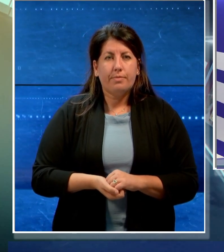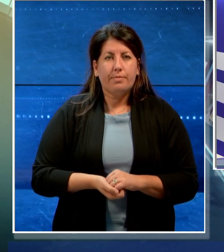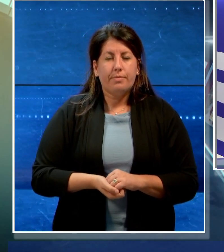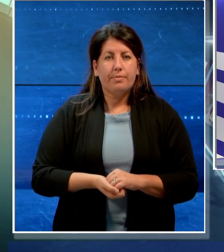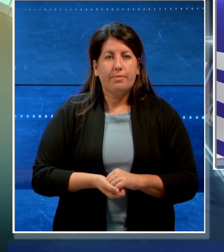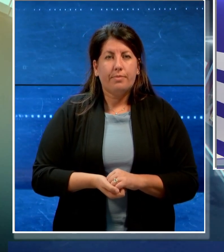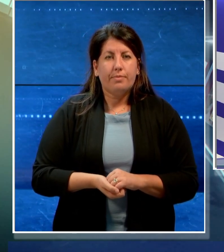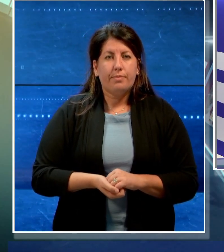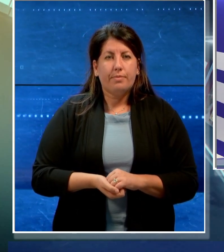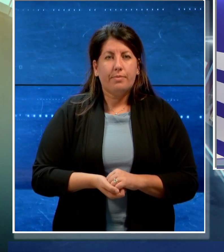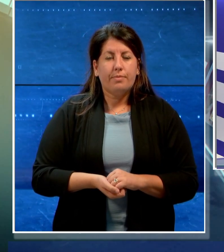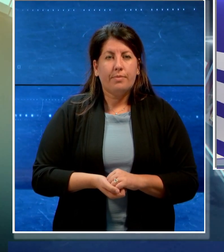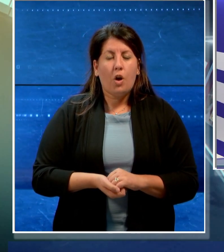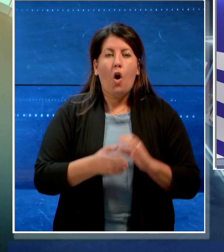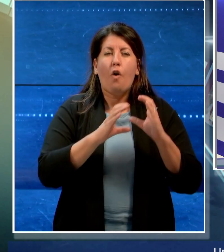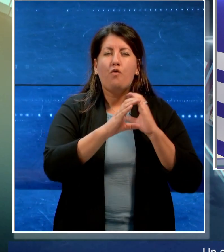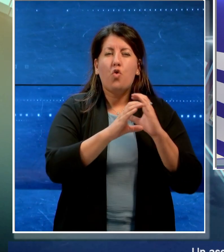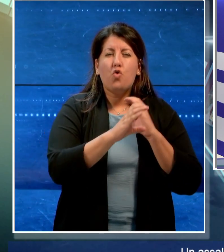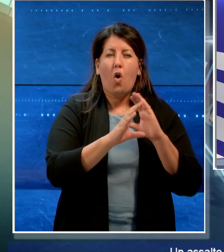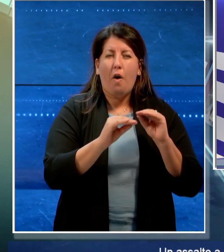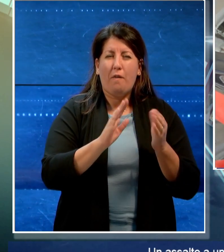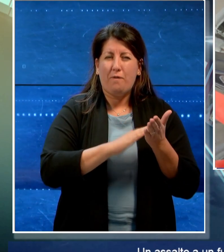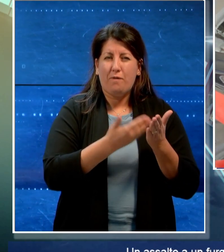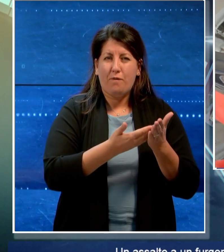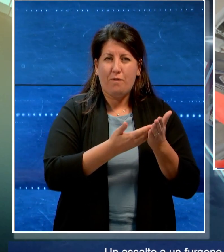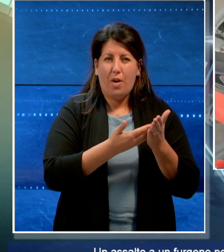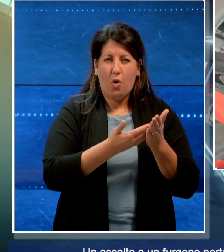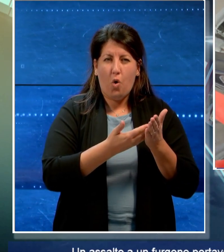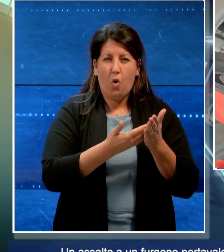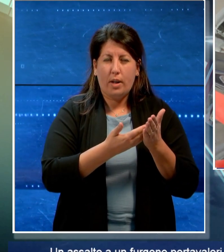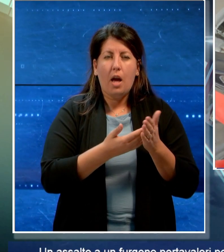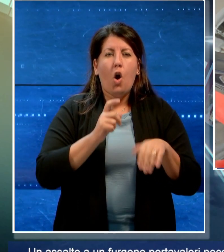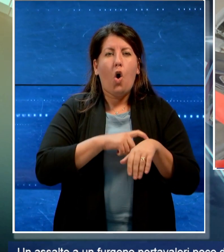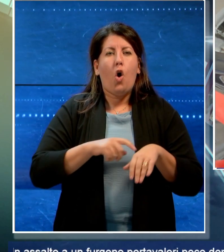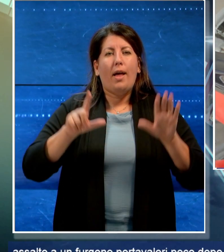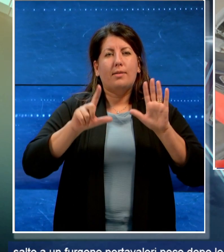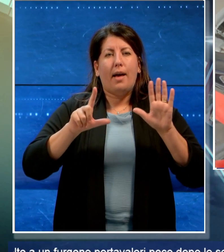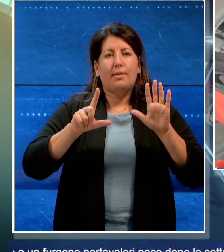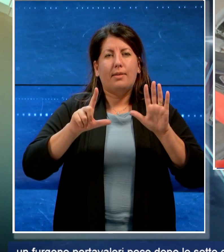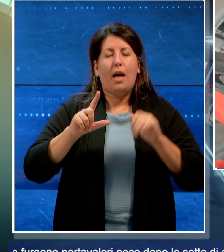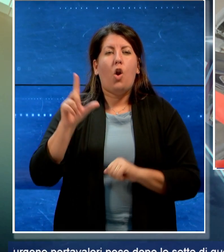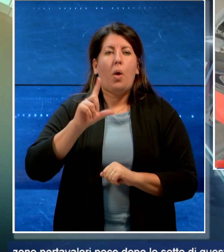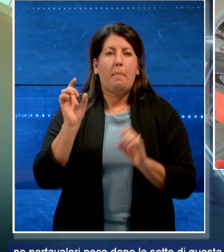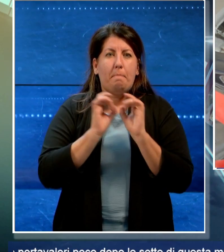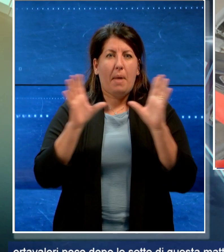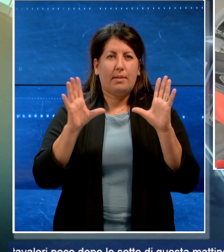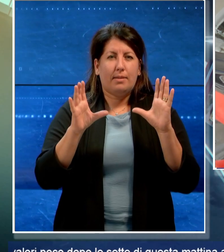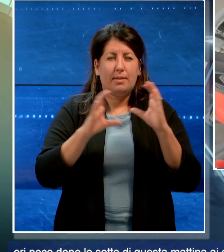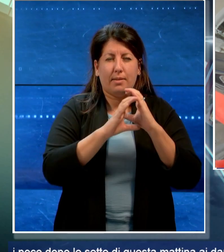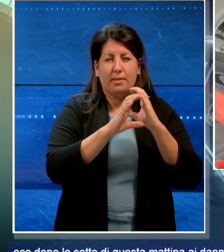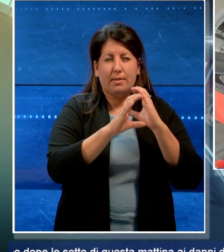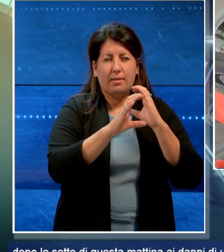Un assalto a un furgone porta valori poco dopo le 7 di lunedì mattina ai danni di un mezzo blindato.